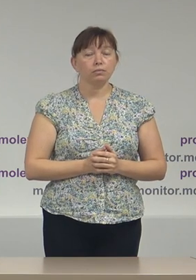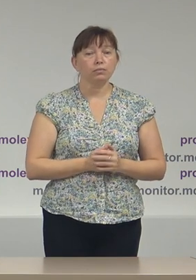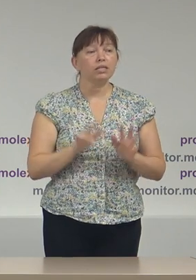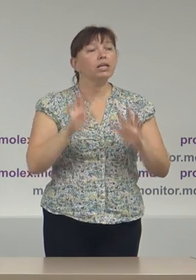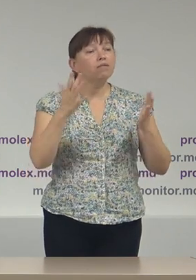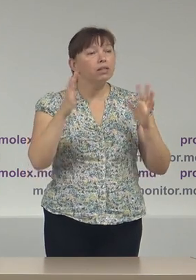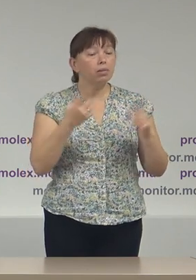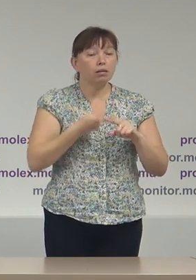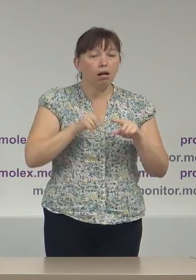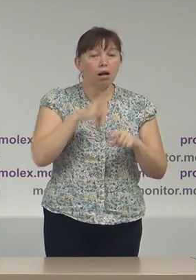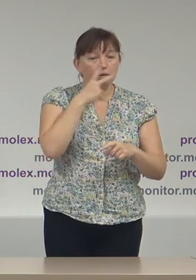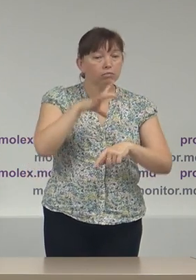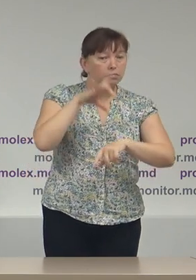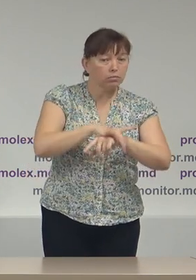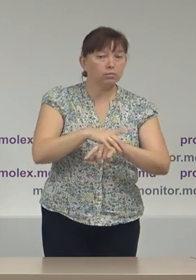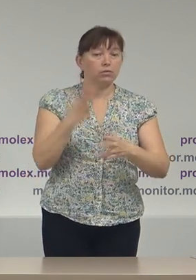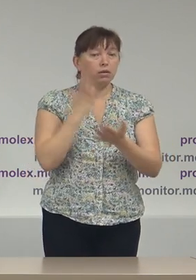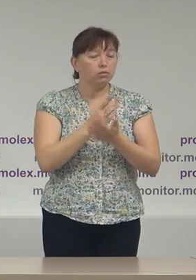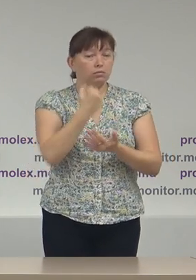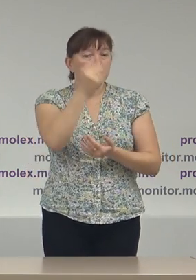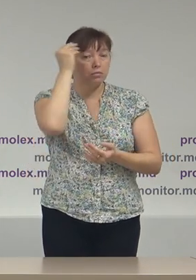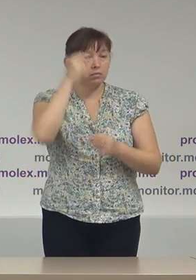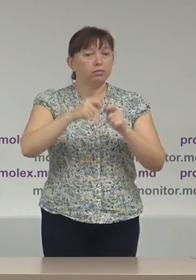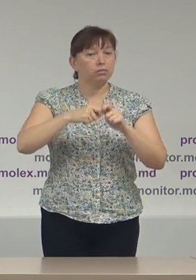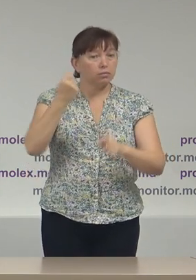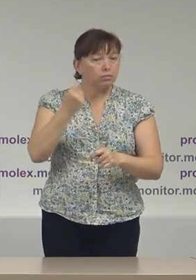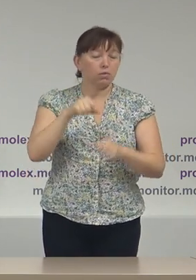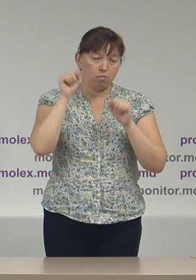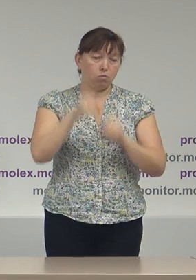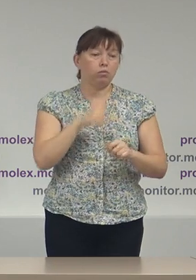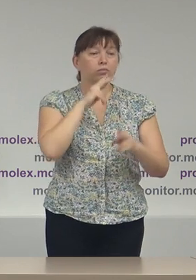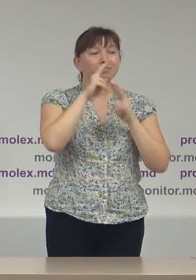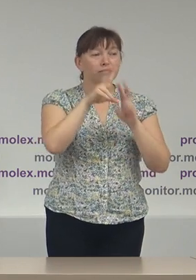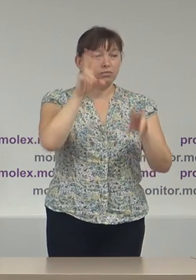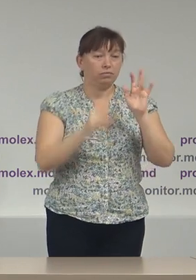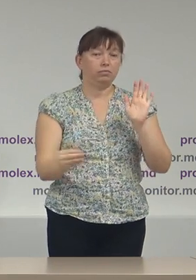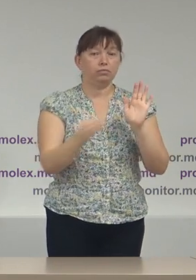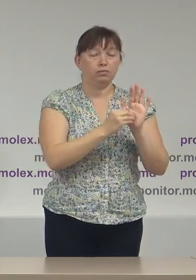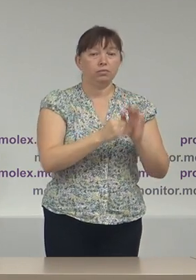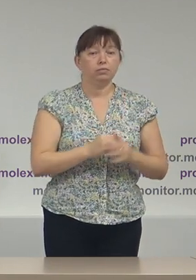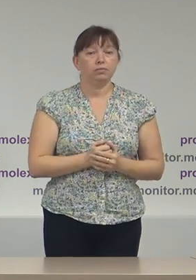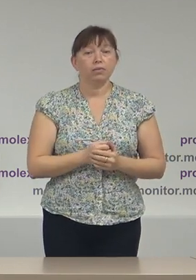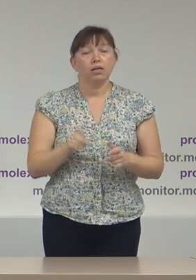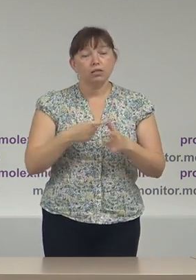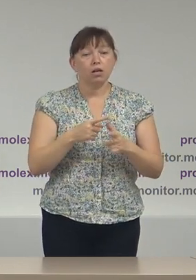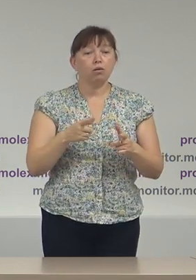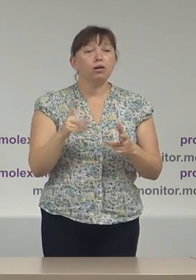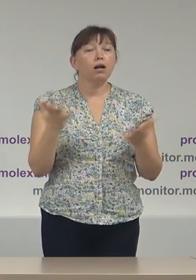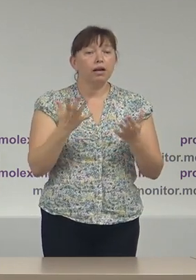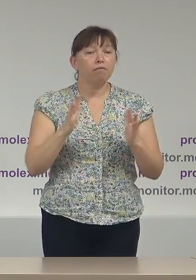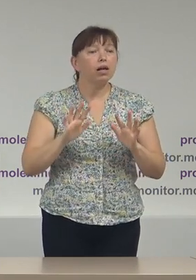evenimentele la care sunt martori și care, din punctul lor de vedere, sunt cu conotație electorală, sau, evident, anumite